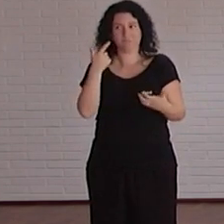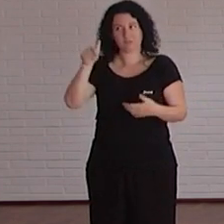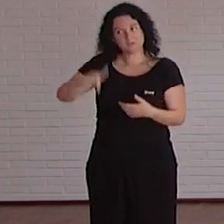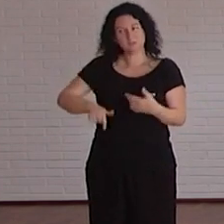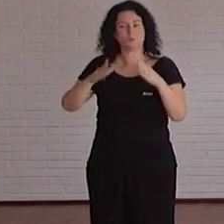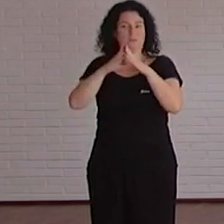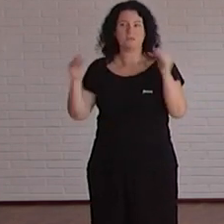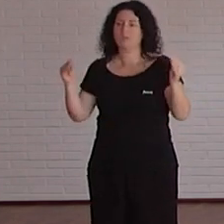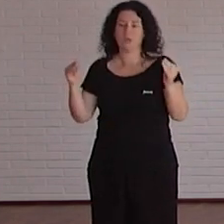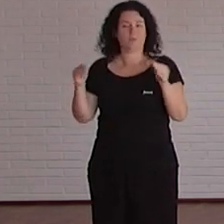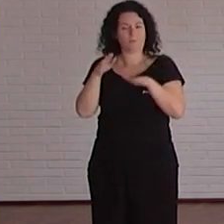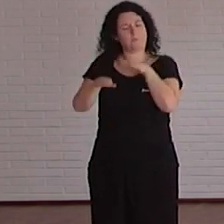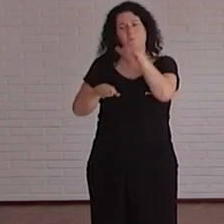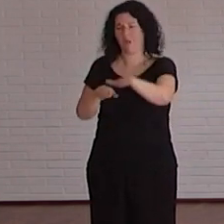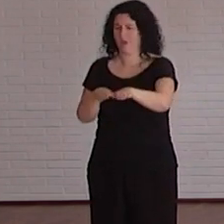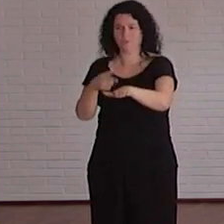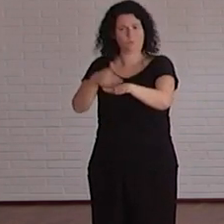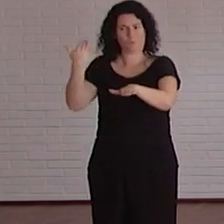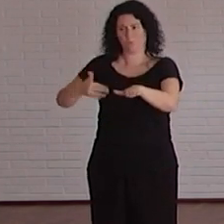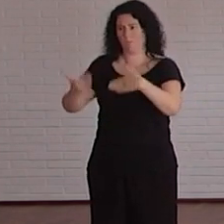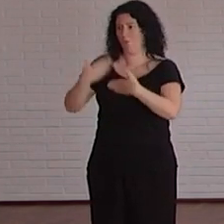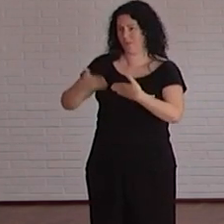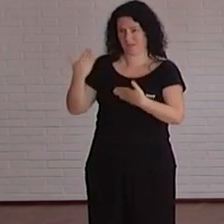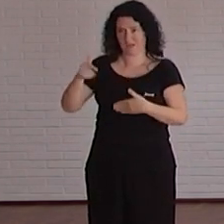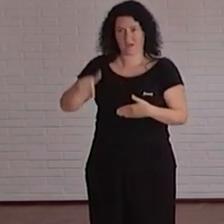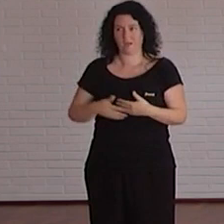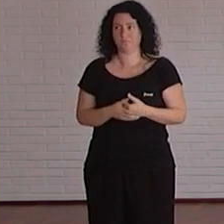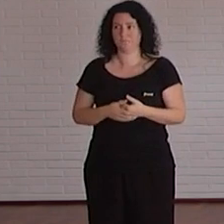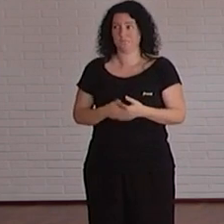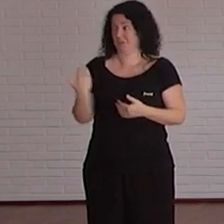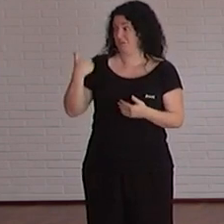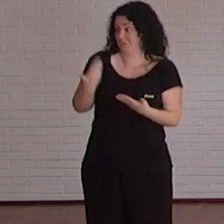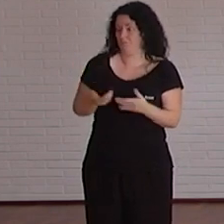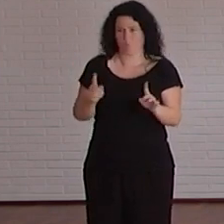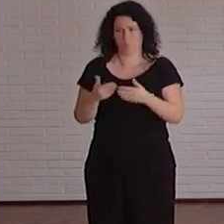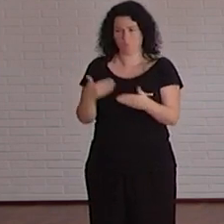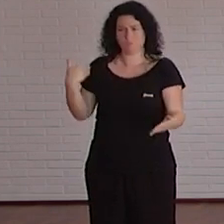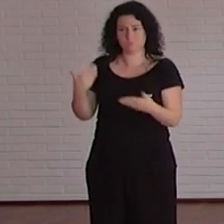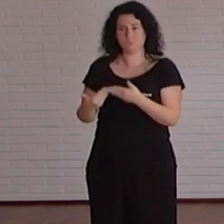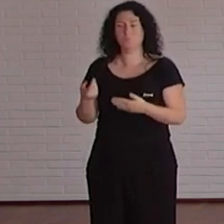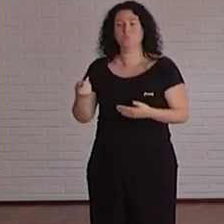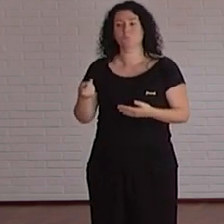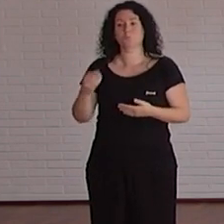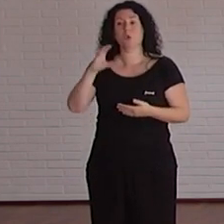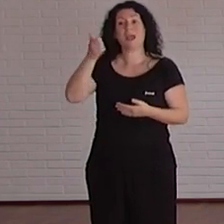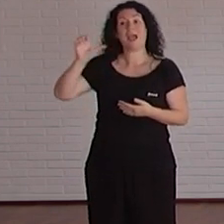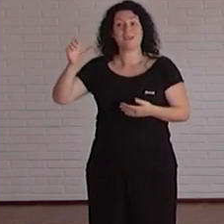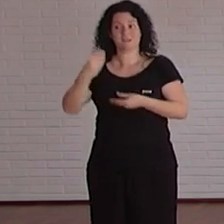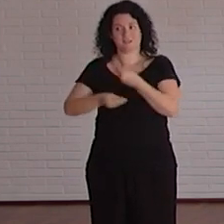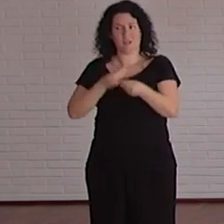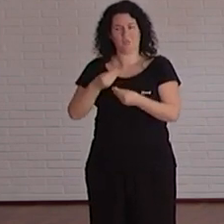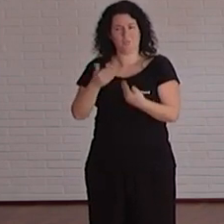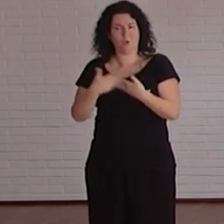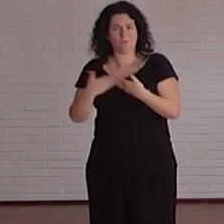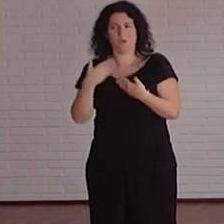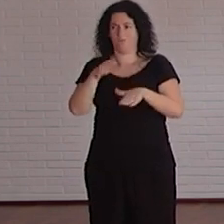la vanguardia en este tipo de temas ya desde hace mucho solamente cuando estaba cuando se estaba haciendo desde el CAE pero ahora con la creación